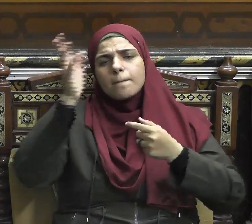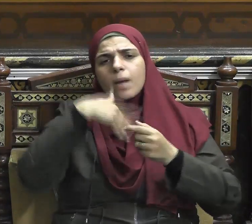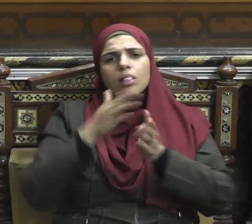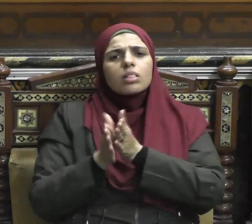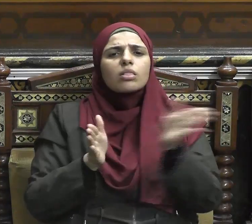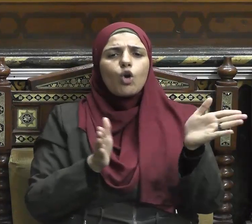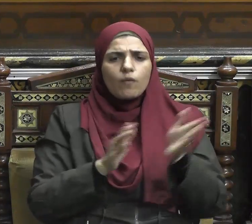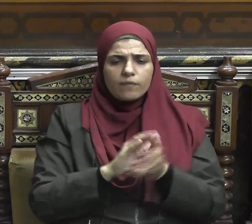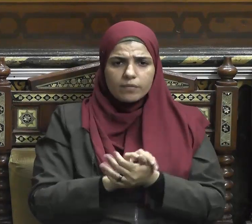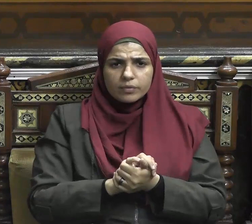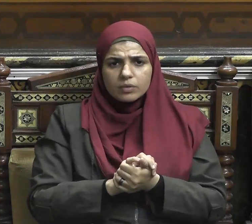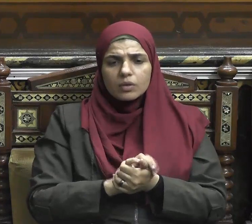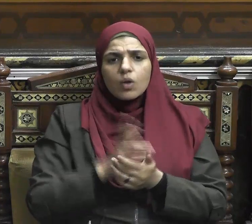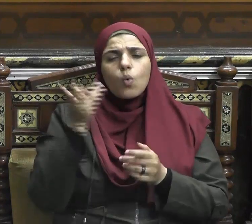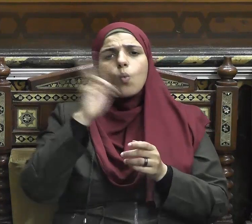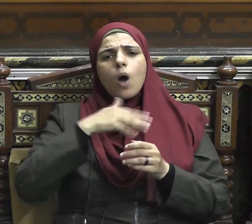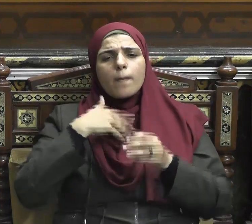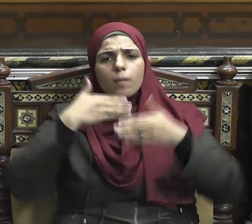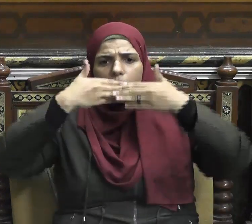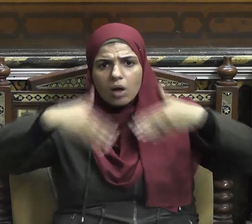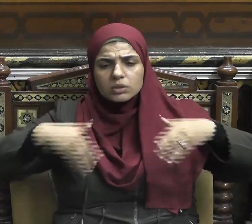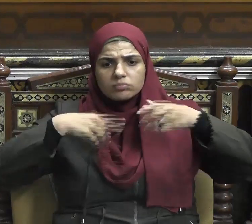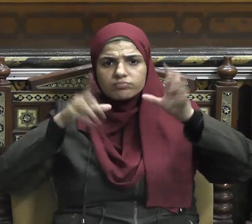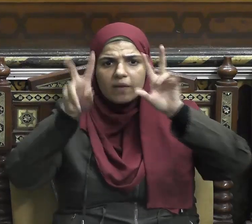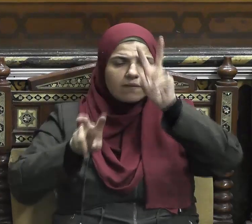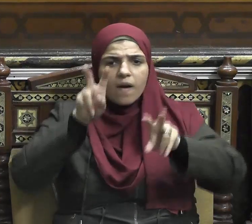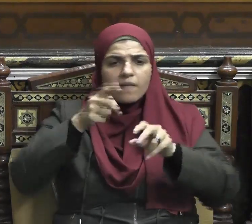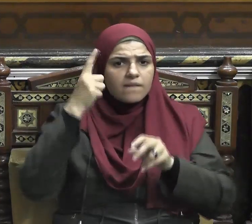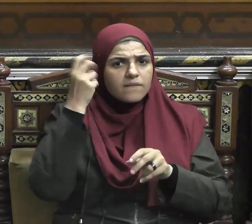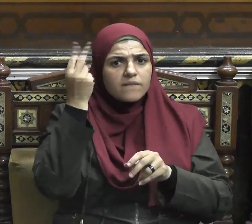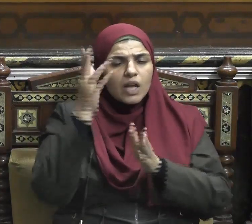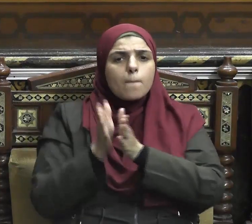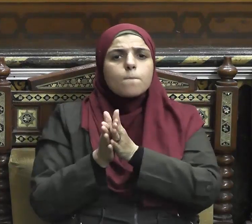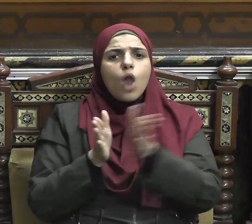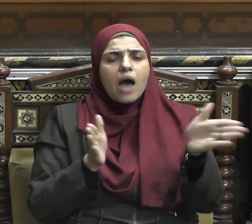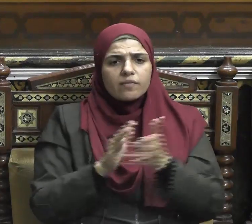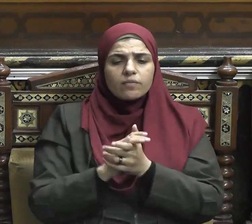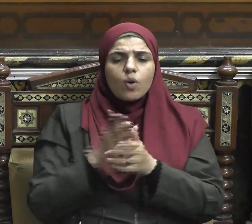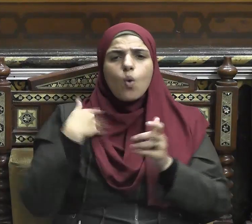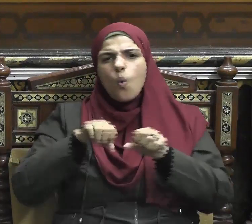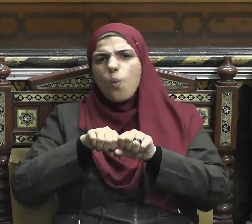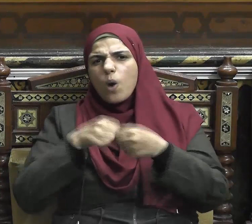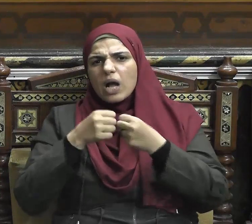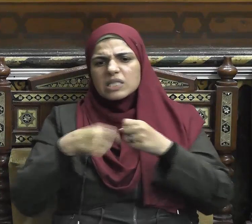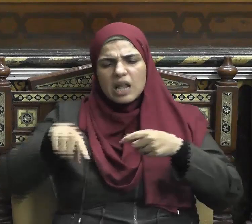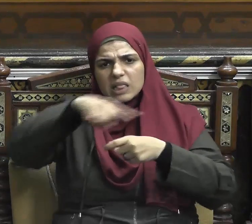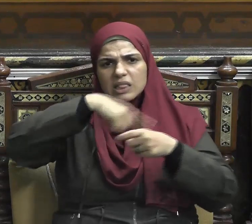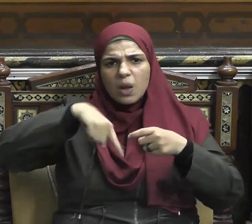ضوء مستجدات العصر ومتطلباته يعد ضرورة ملحة